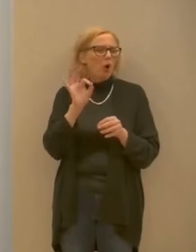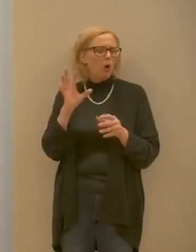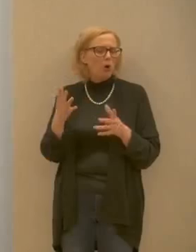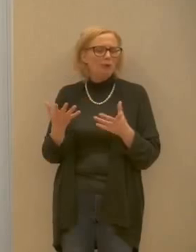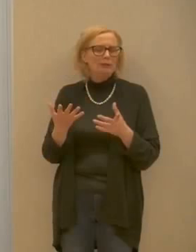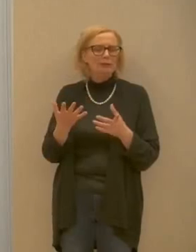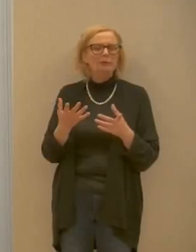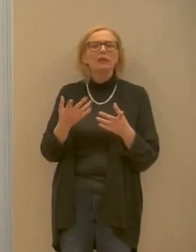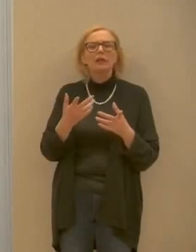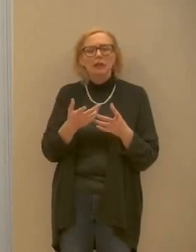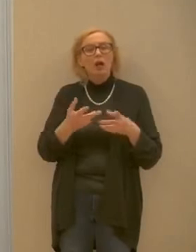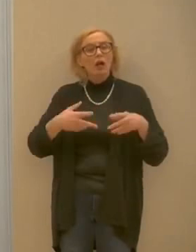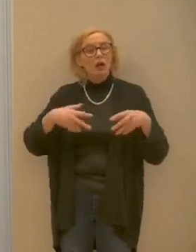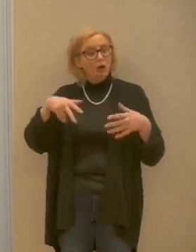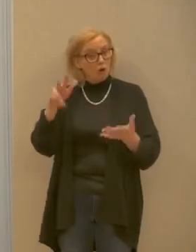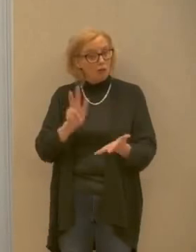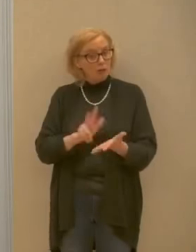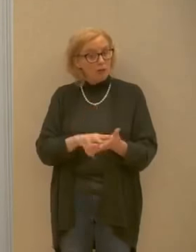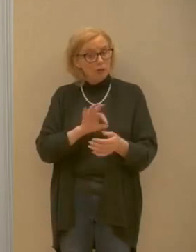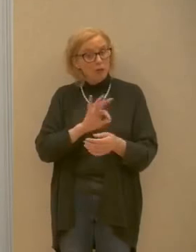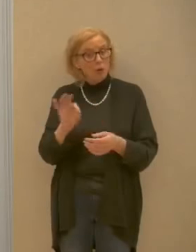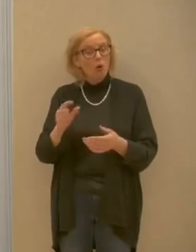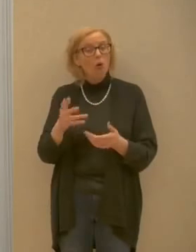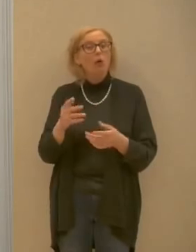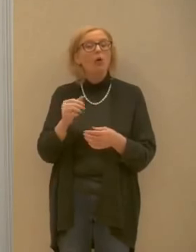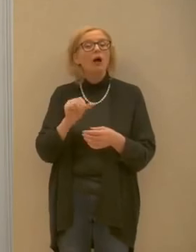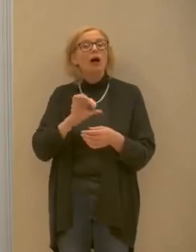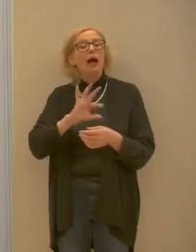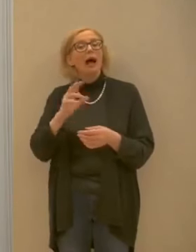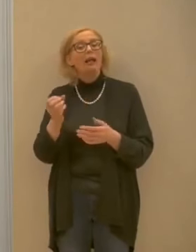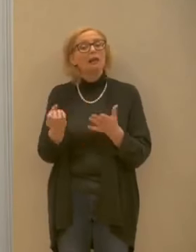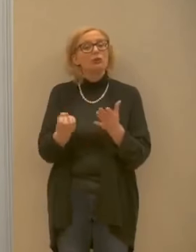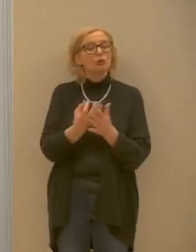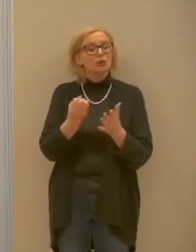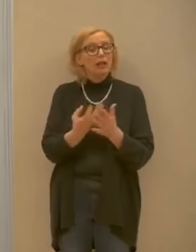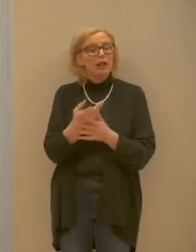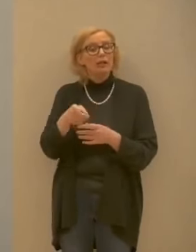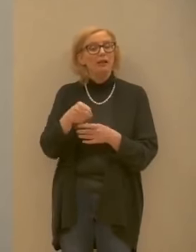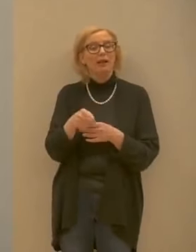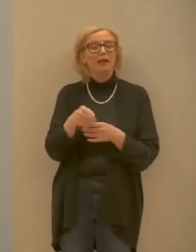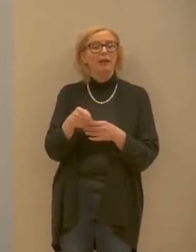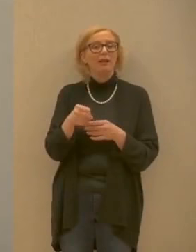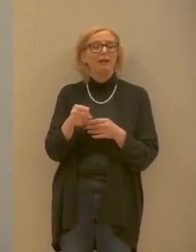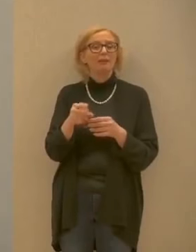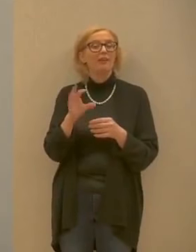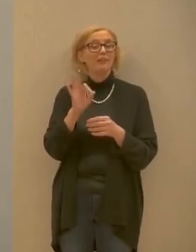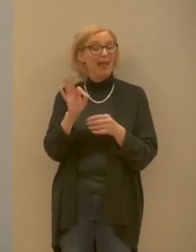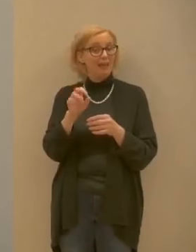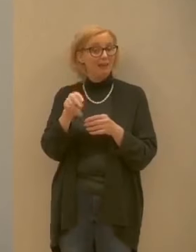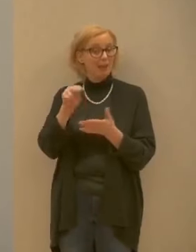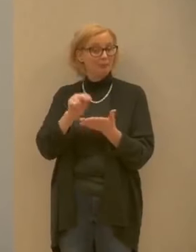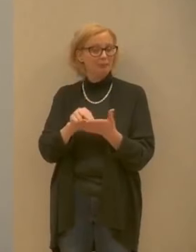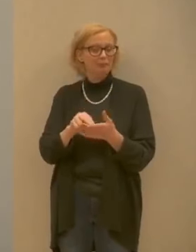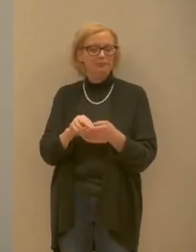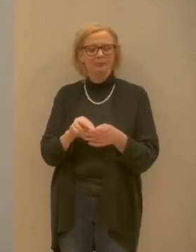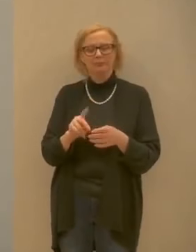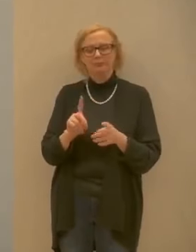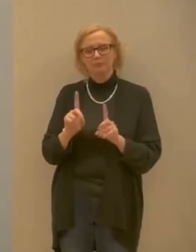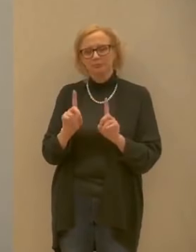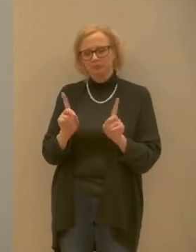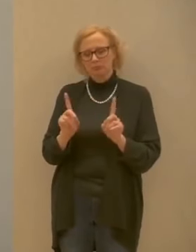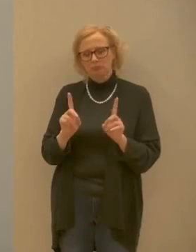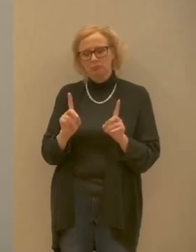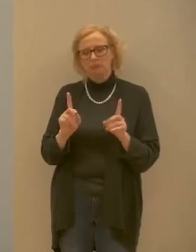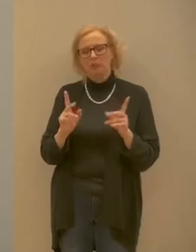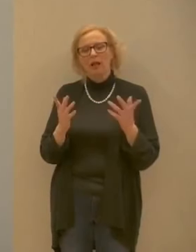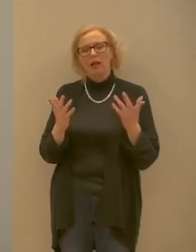oppure i casi vengono registrati a Feltre Allora nel collegamento di collaborazione che abbiamo tra noi a